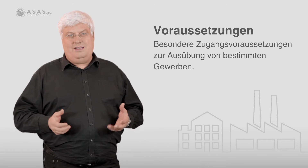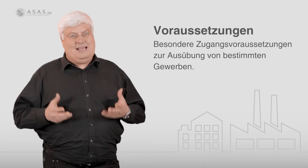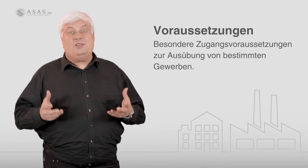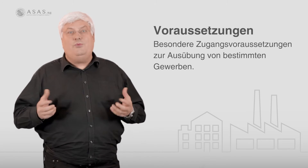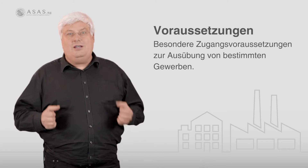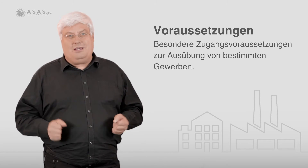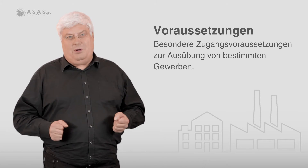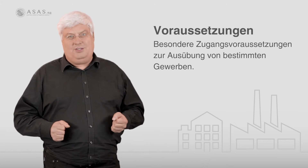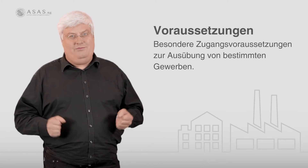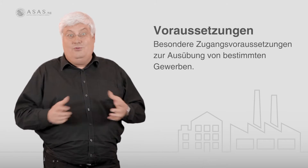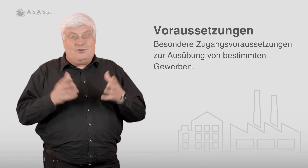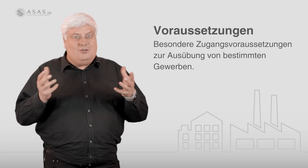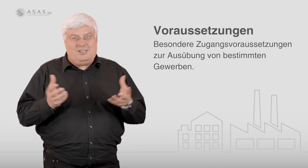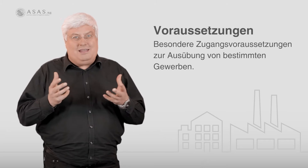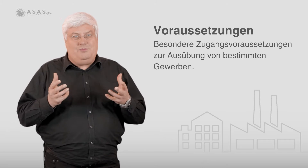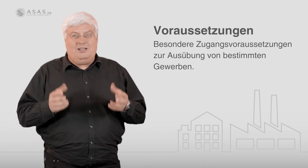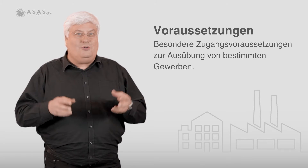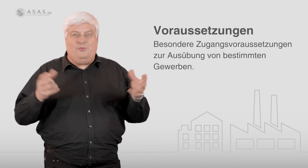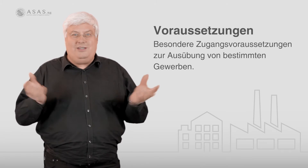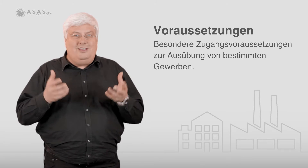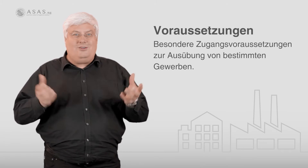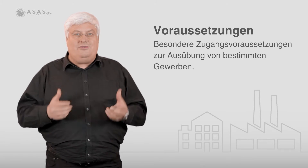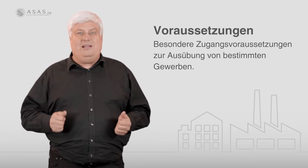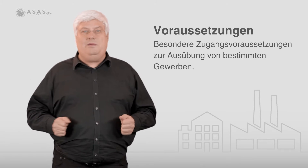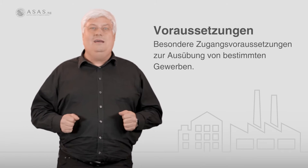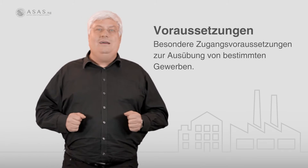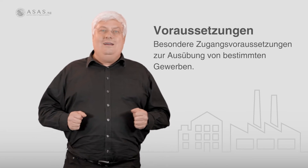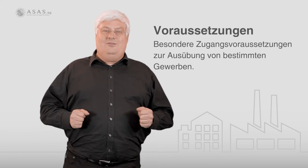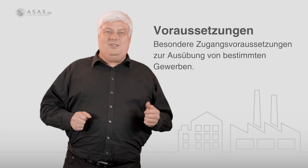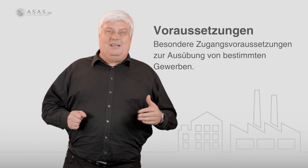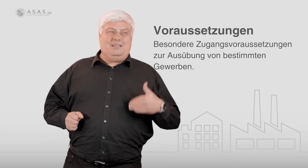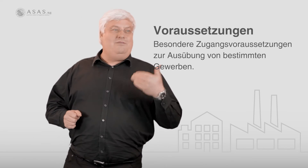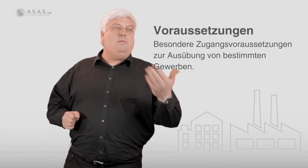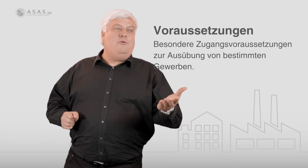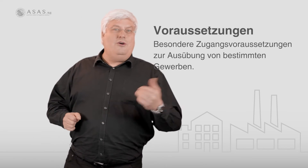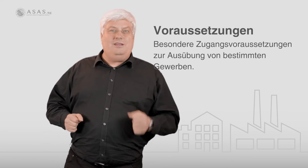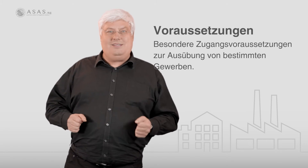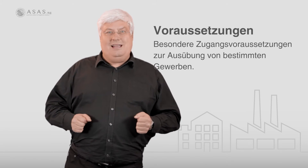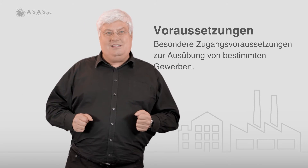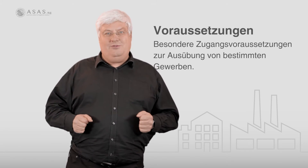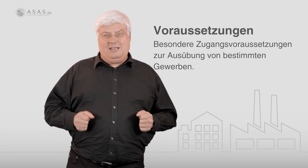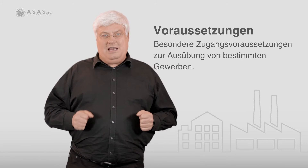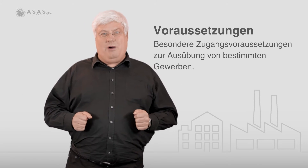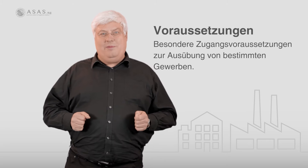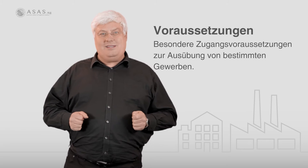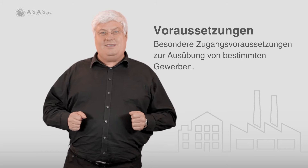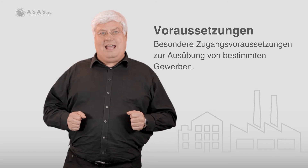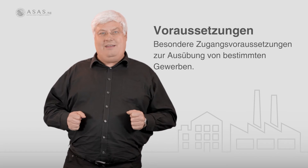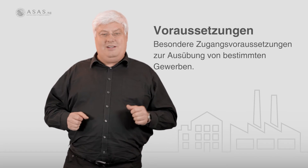Sandburgen gebaut haben, wunderschöne Sandburgen, dokumentiert durch Filme, und Sie dann der Gewerbebehörde erzählen, Sie würden gerne Baumeister sein, weil Sie